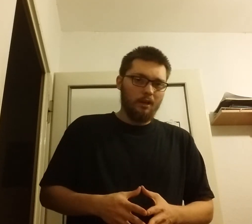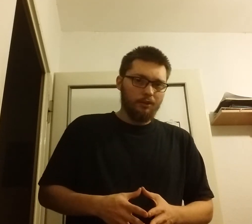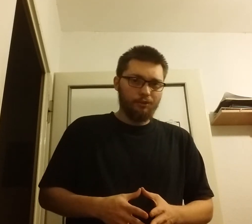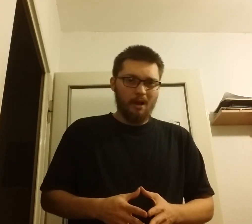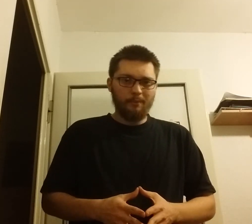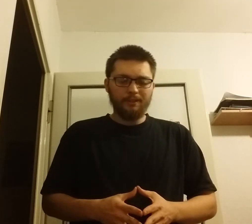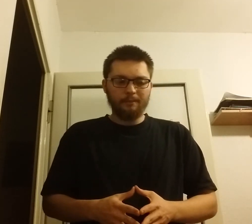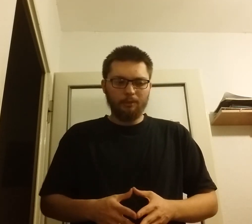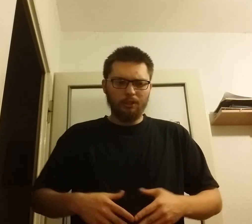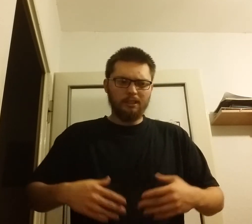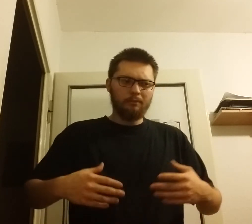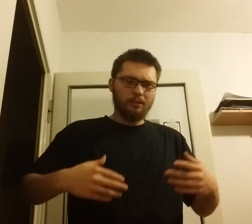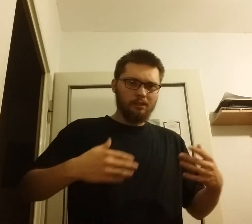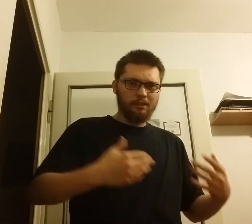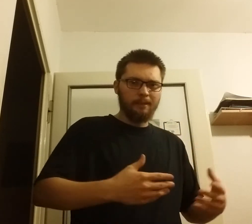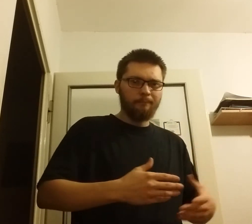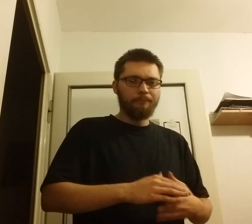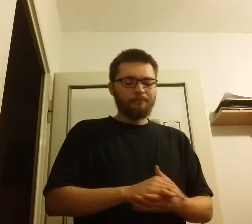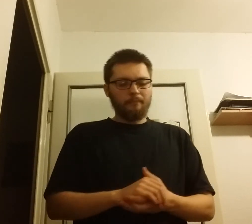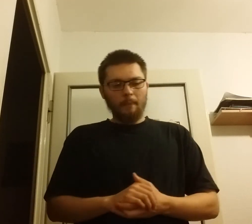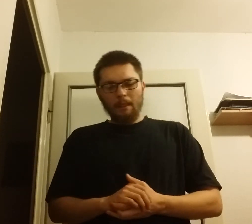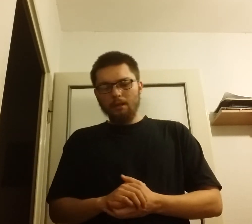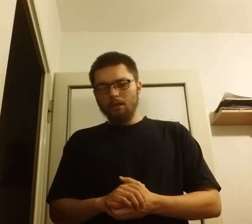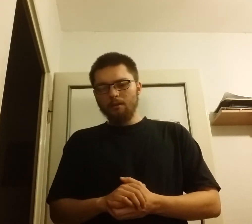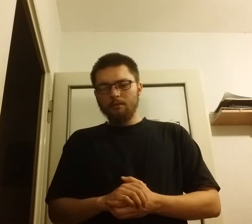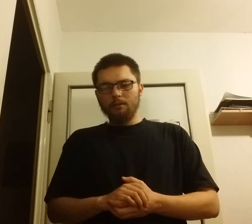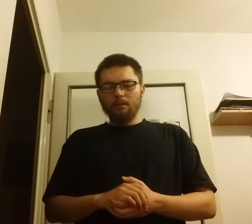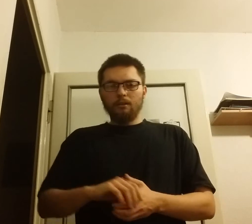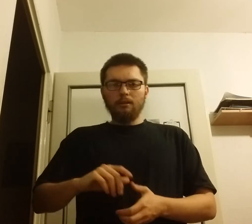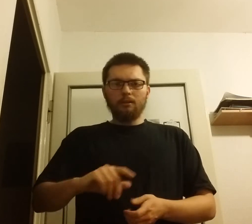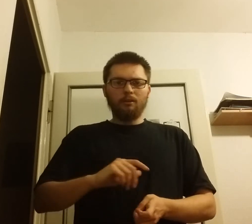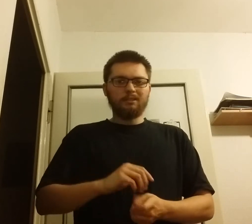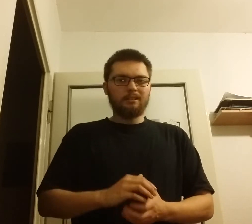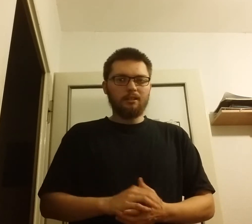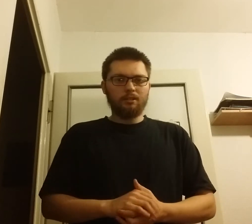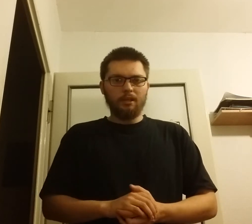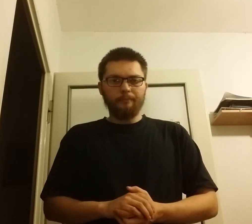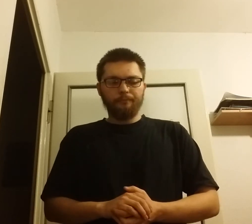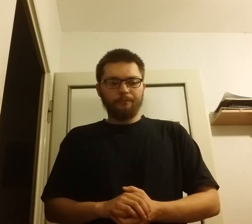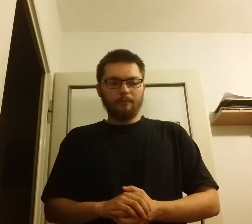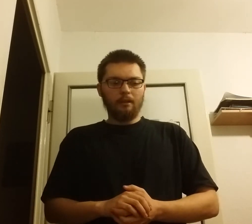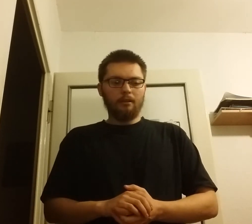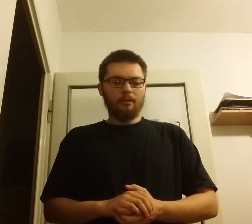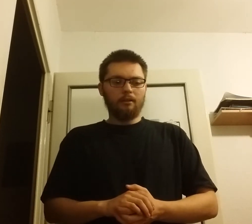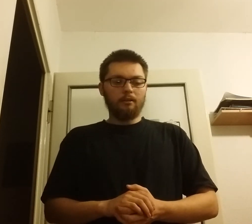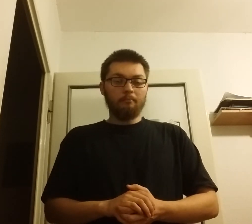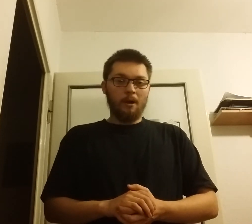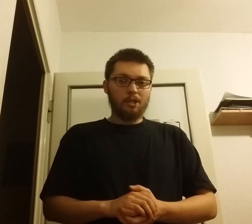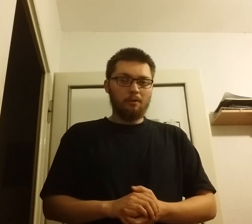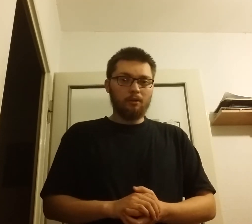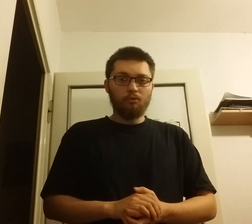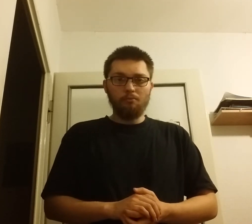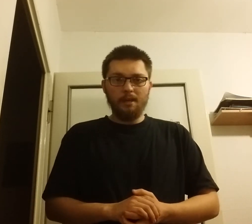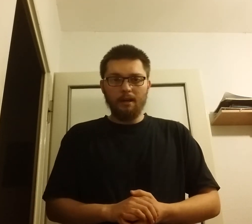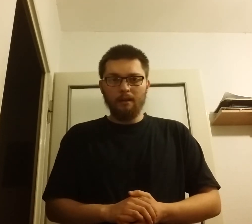siłami zbrojnymi innym i ostatecznie ostatecznie marszałek umiera